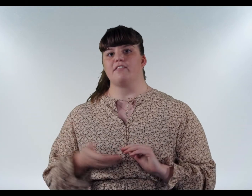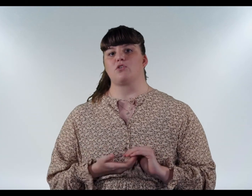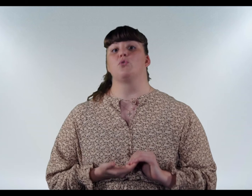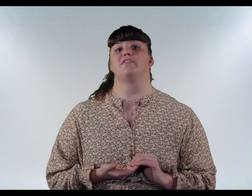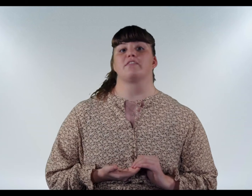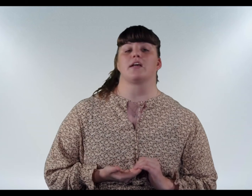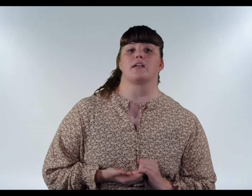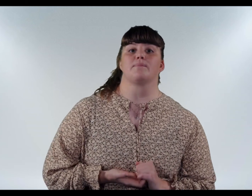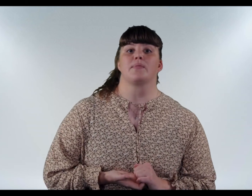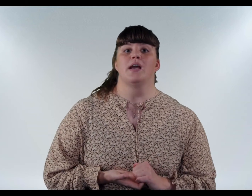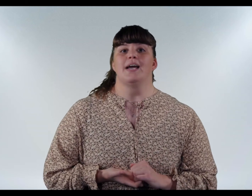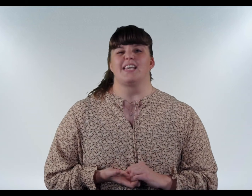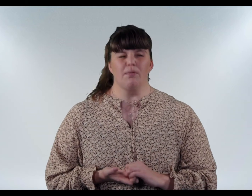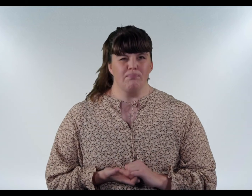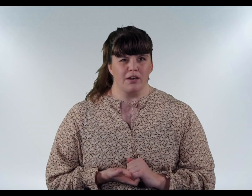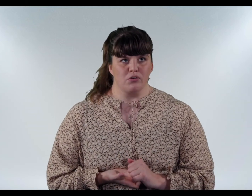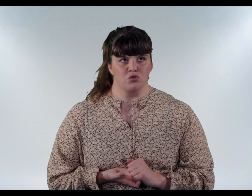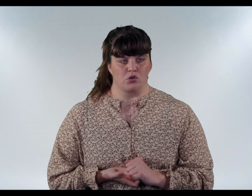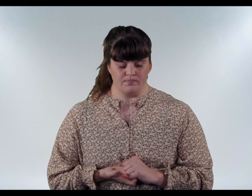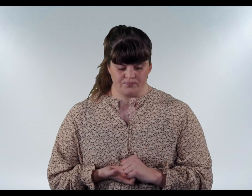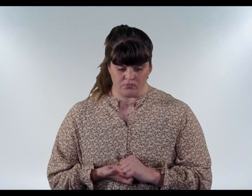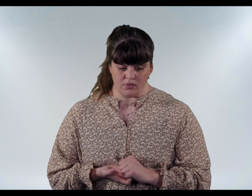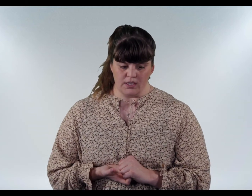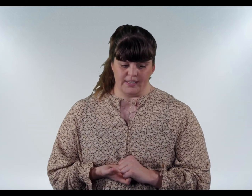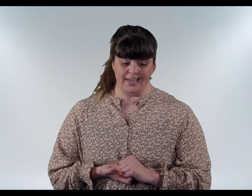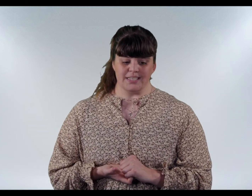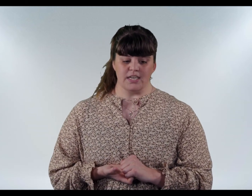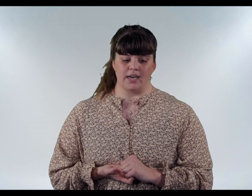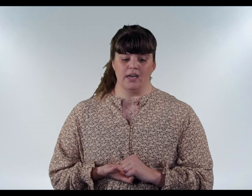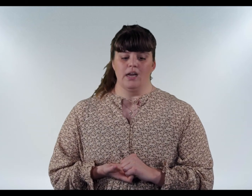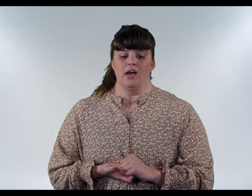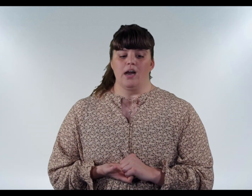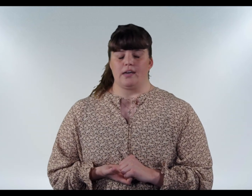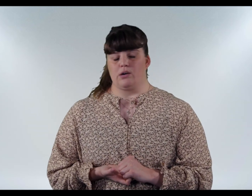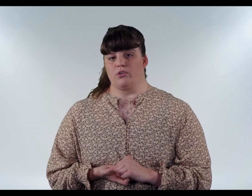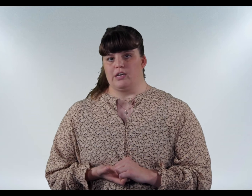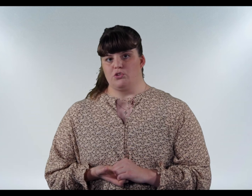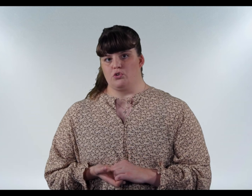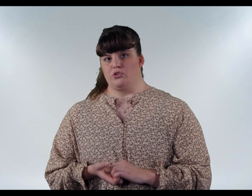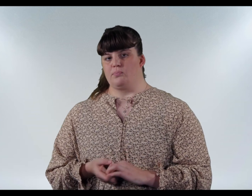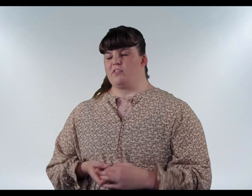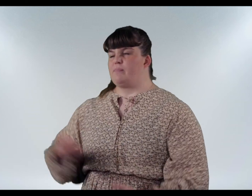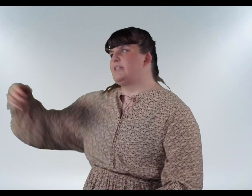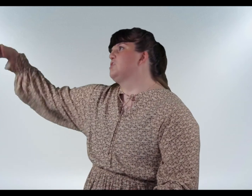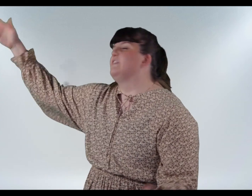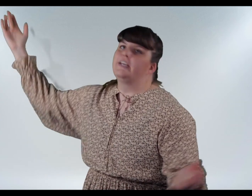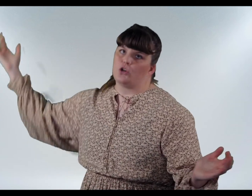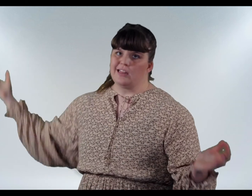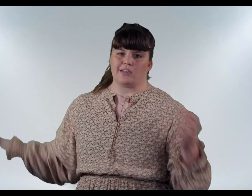góður við hver að það. Jábel þó svo, ég er ekki að segja að jákvæða leitói þurru bara að vera besti vinur allra,